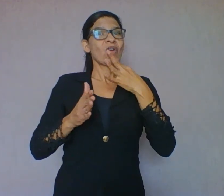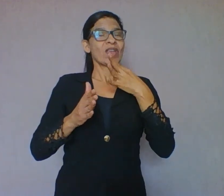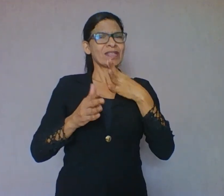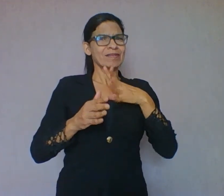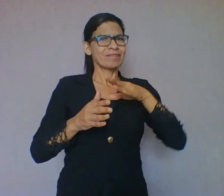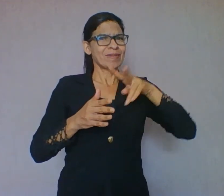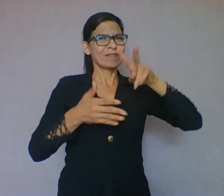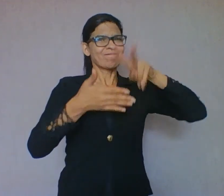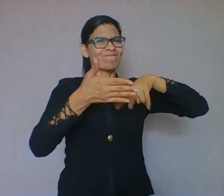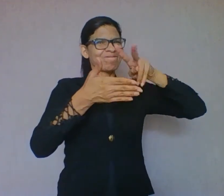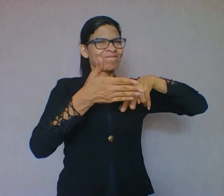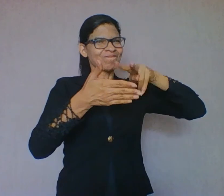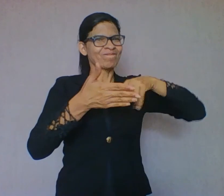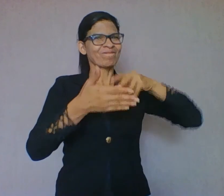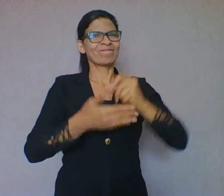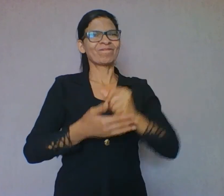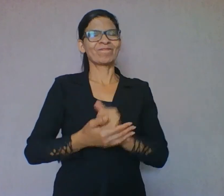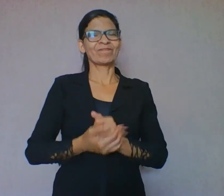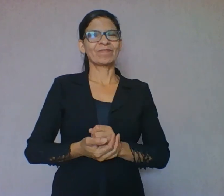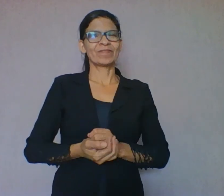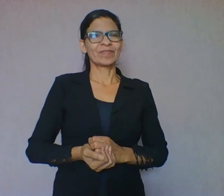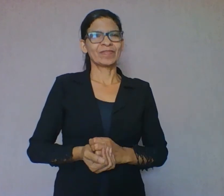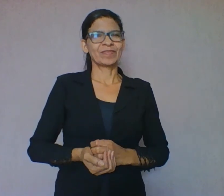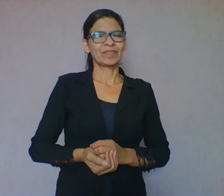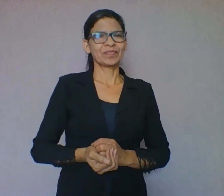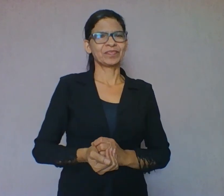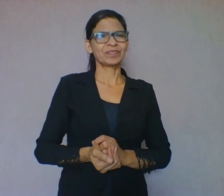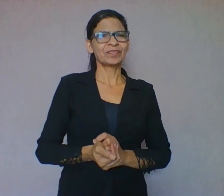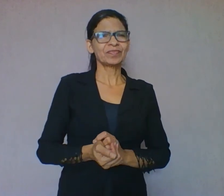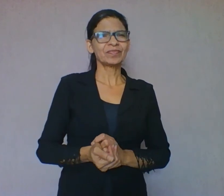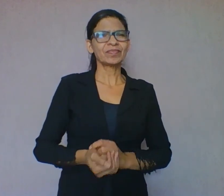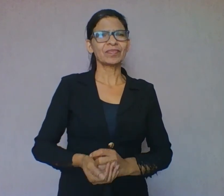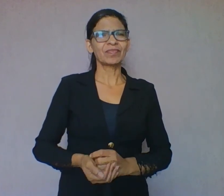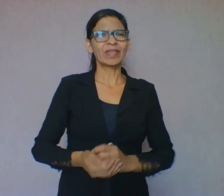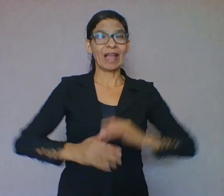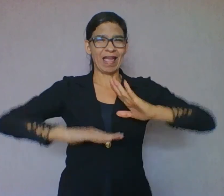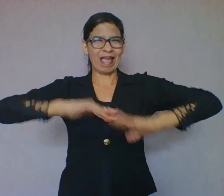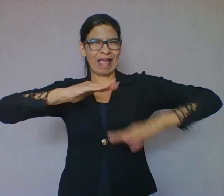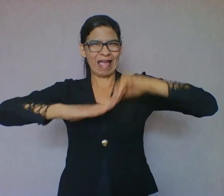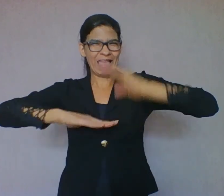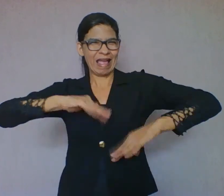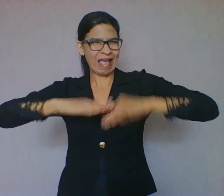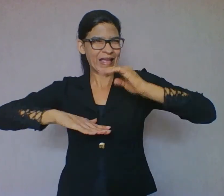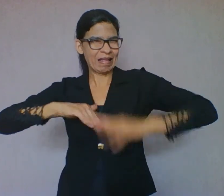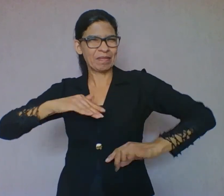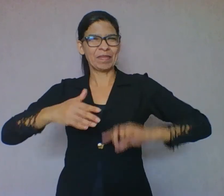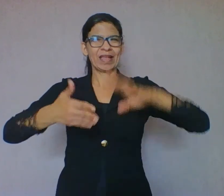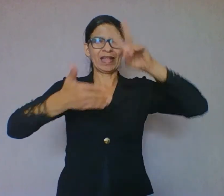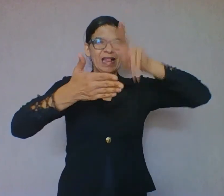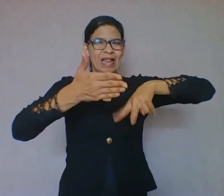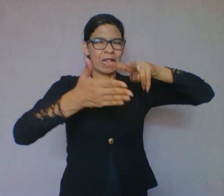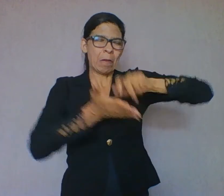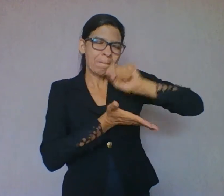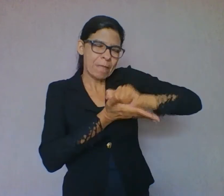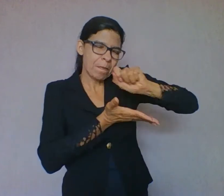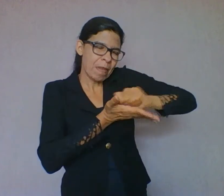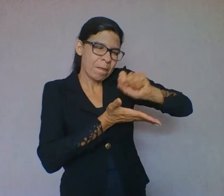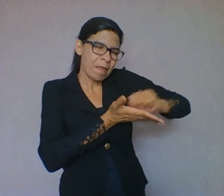comunicativa, abarcando, obviamente, as práticas de leitura e escrita, fazendo com que o leitor se torne um sujeito